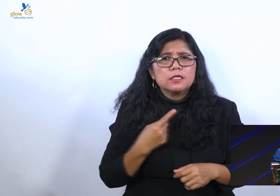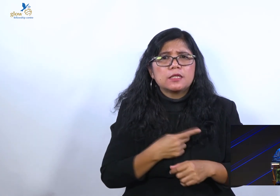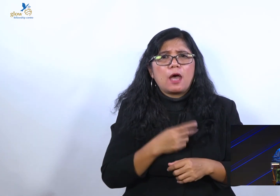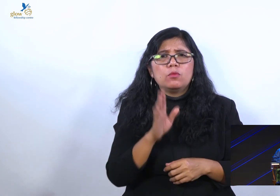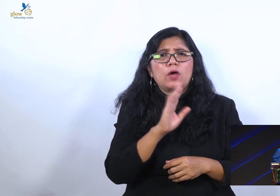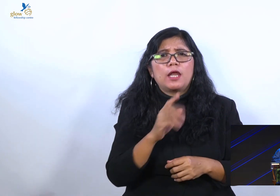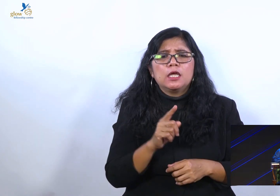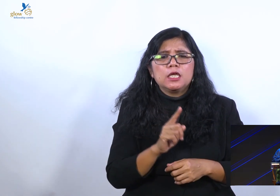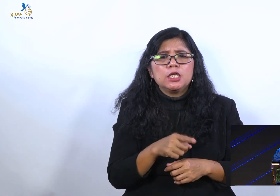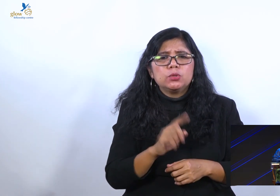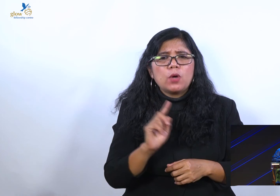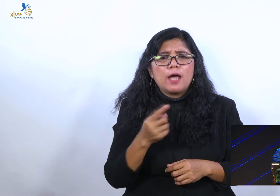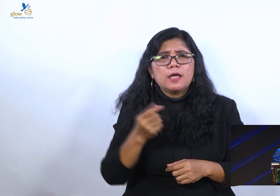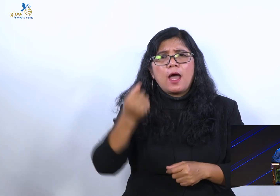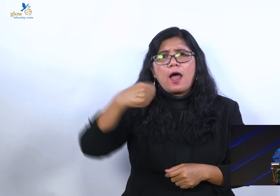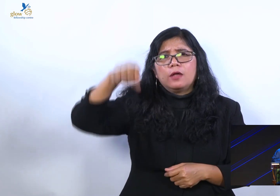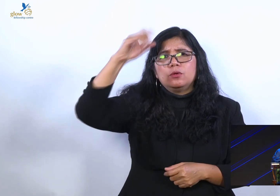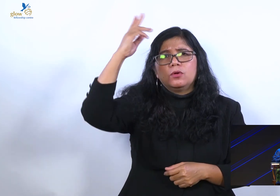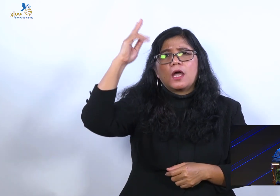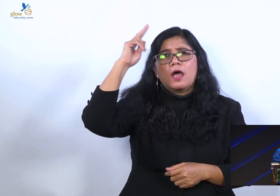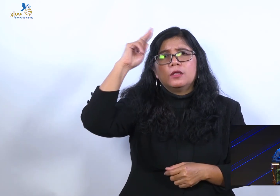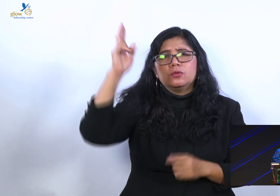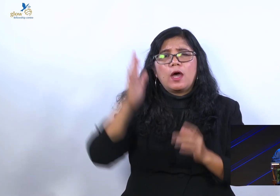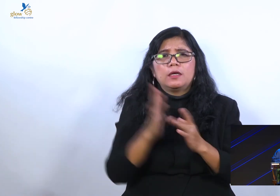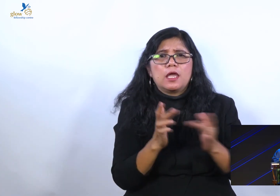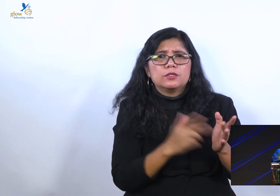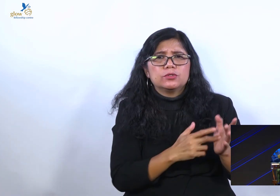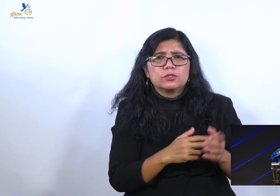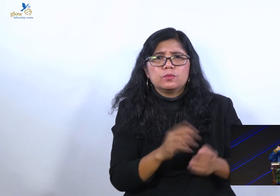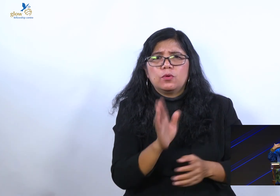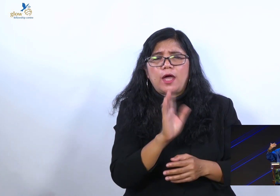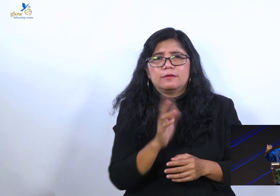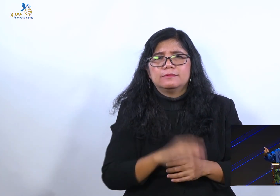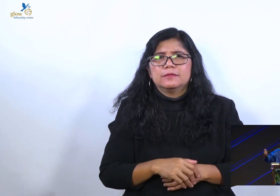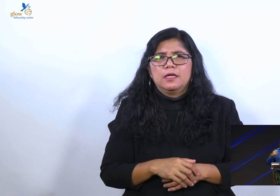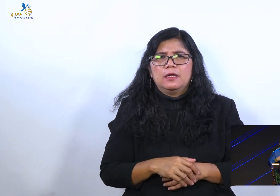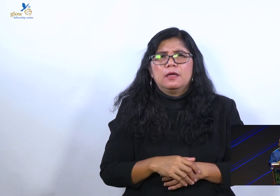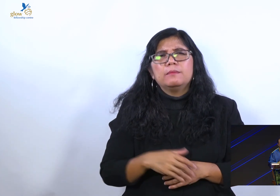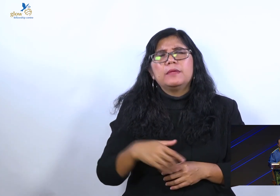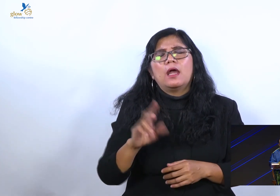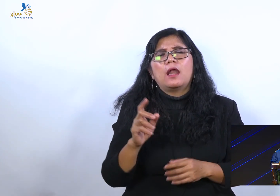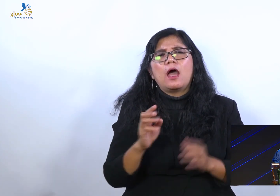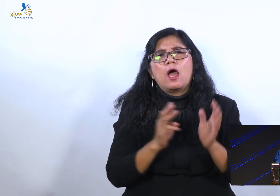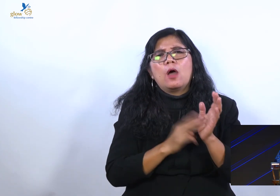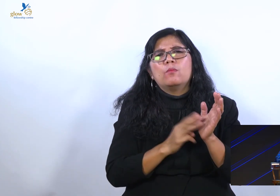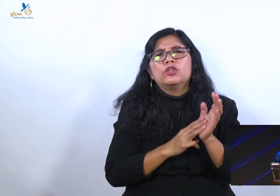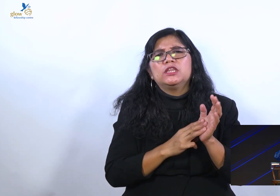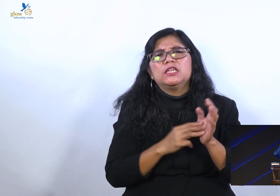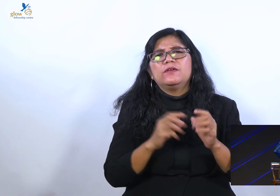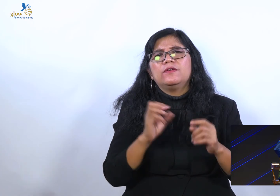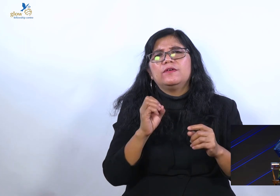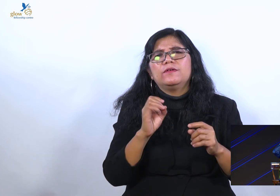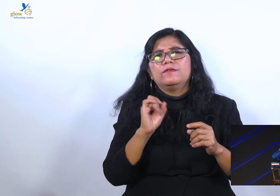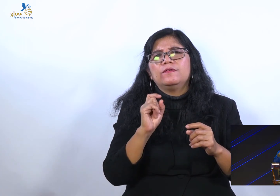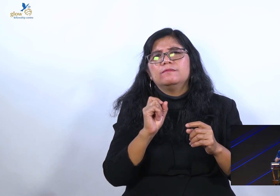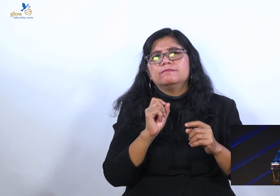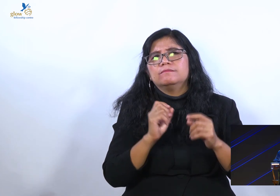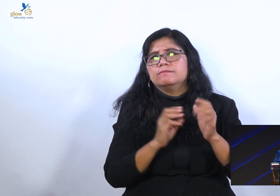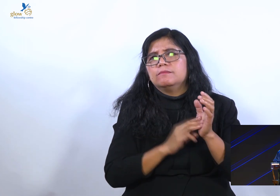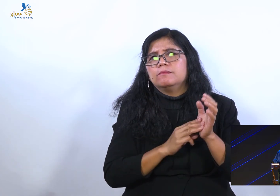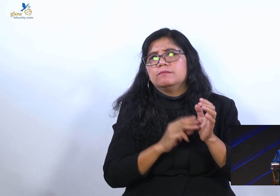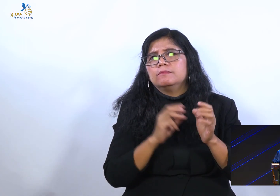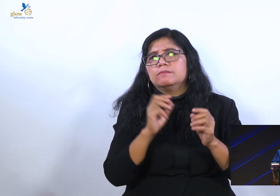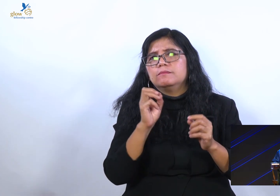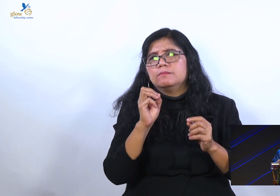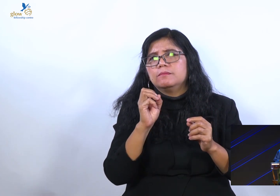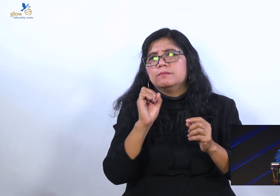Biarlah kita bilang hari ini Tuhan. Biarlah motivasi ku tulus. Mengasihi jiwa-jiwa. Mencintai Tuhan.